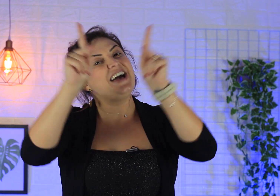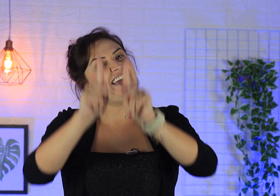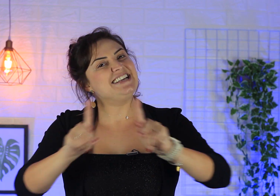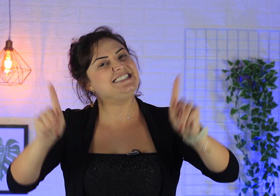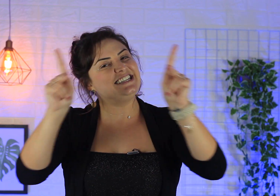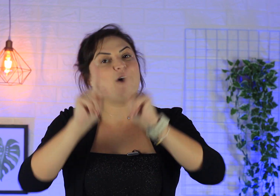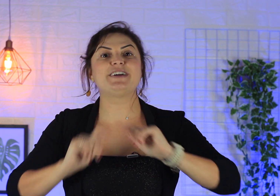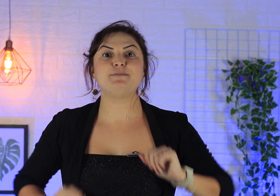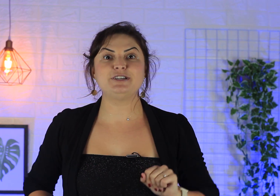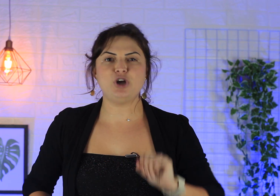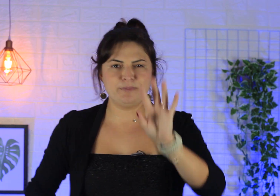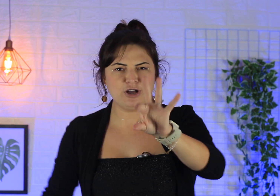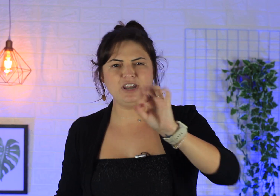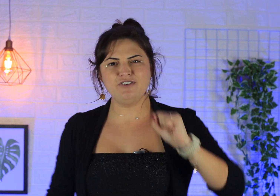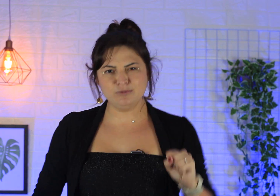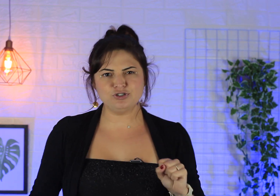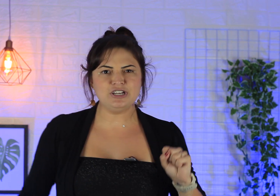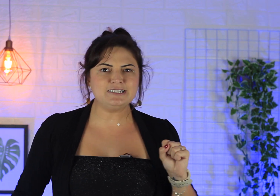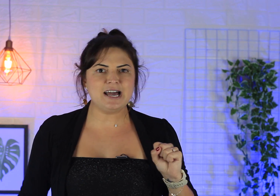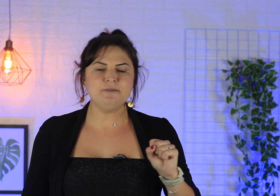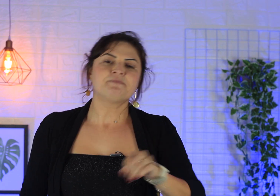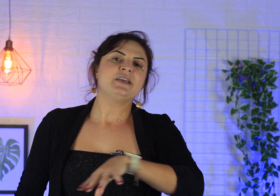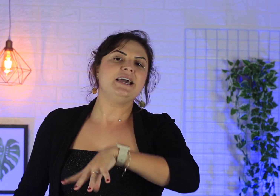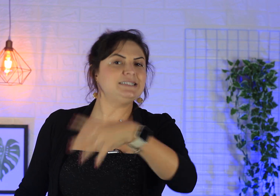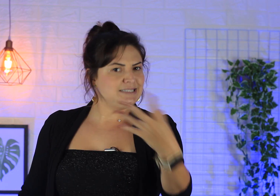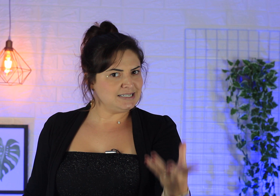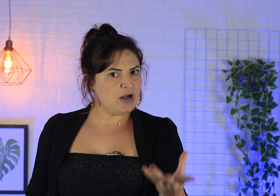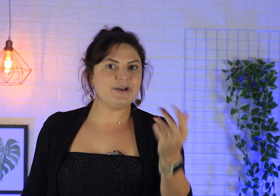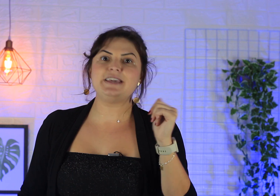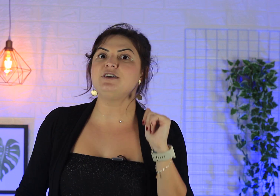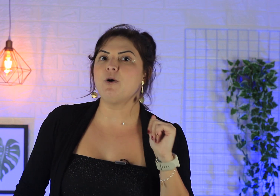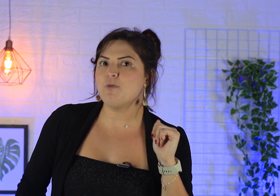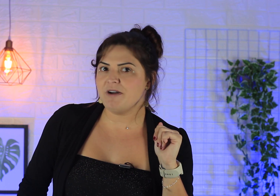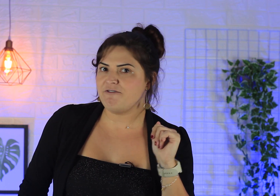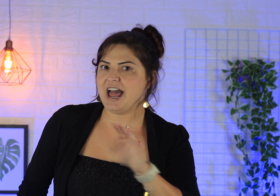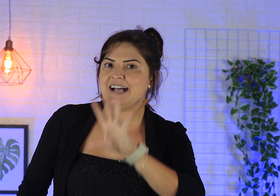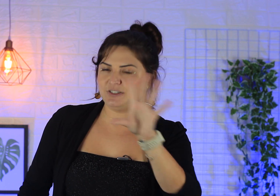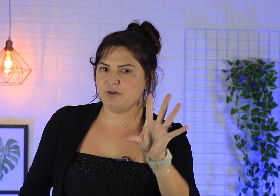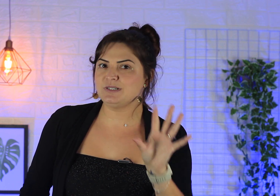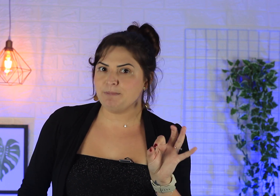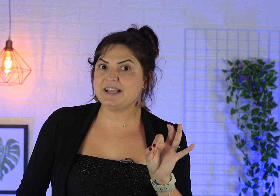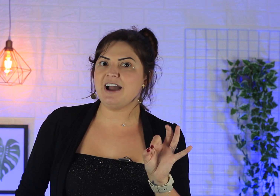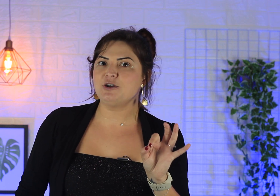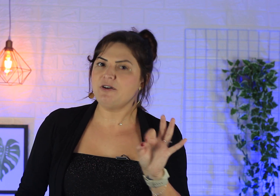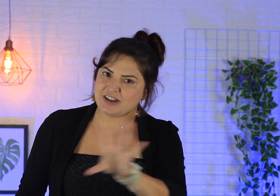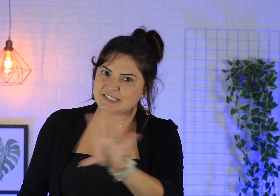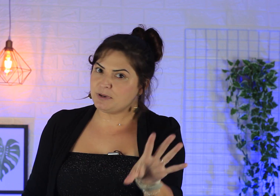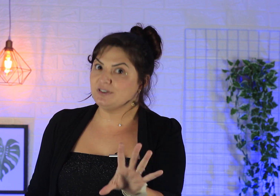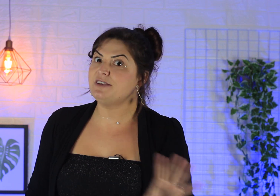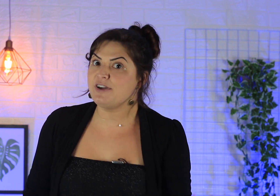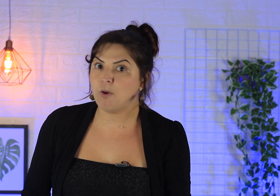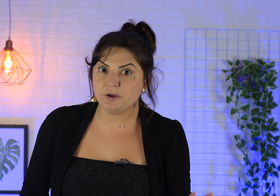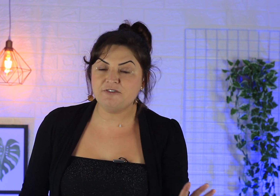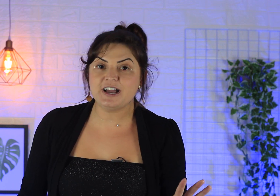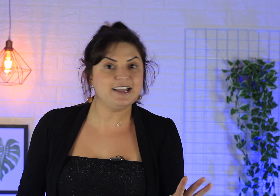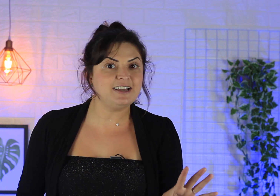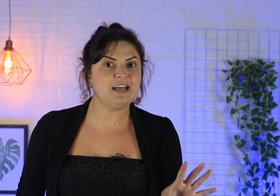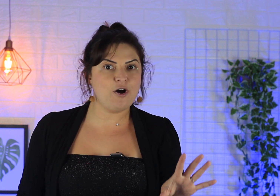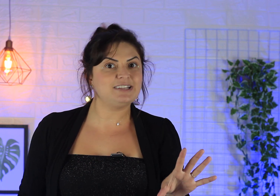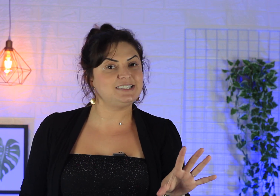esse sinal aqui pra shopping. Agora vamos utilizar esse sinal aqui em alguma frase, vamos aplicar em uma frase pra você ver como que ficaria na hora de